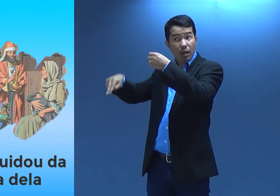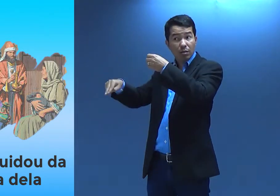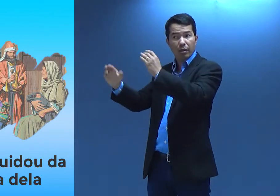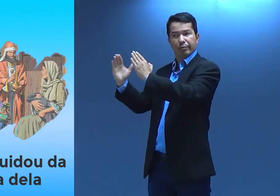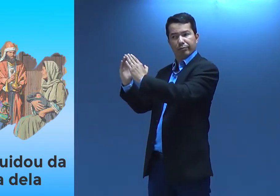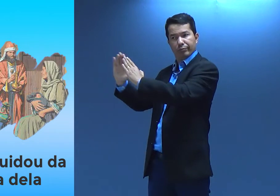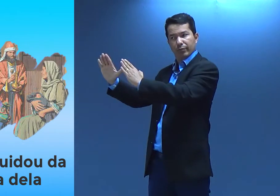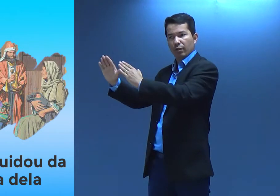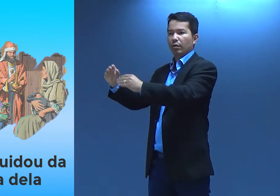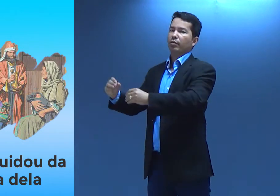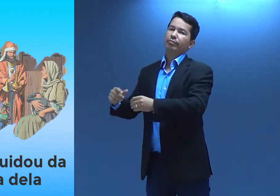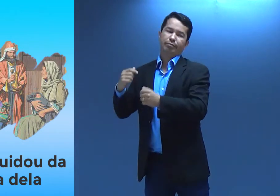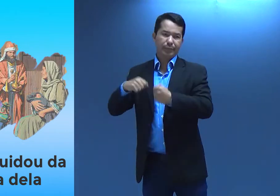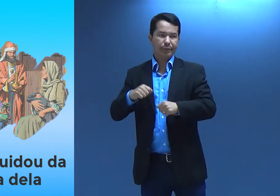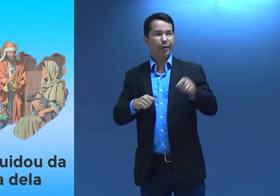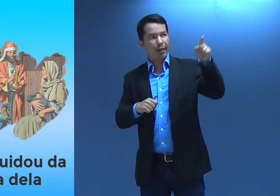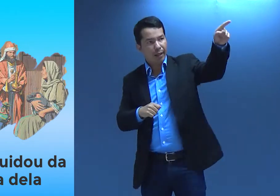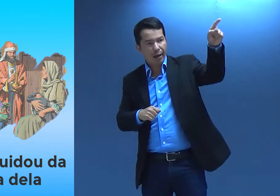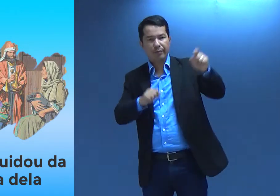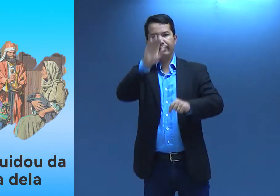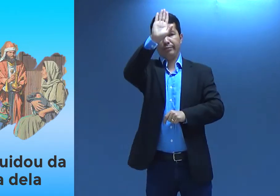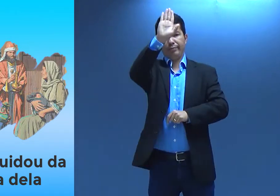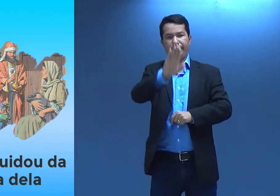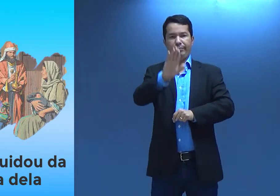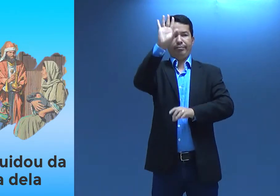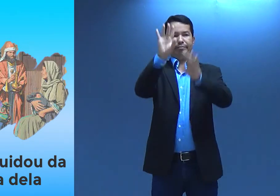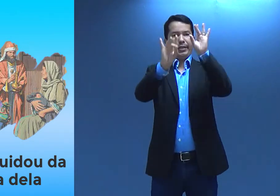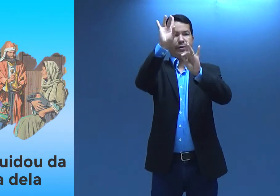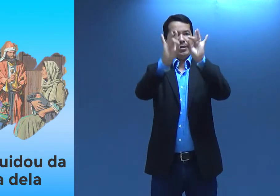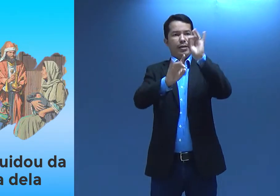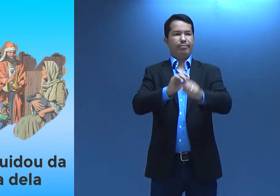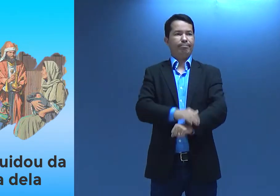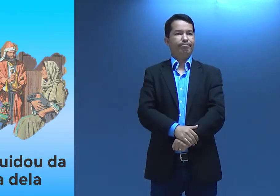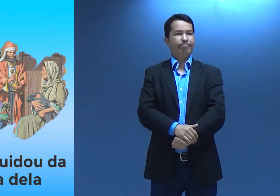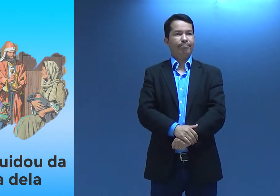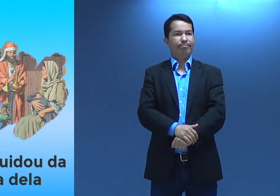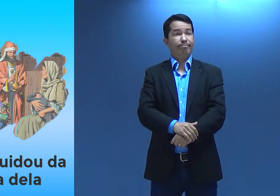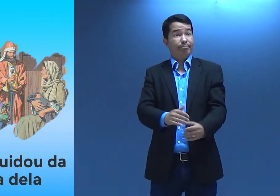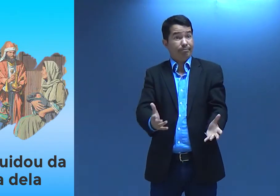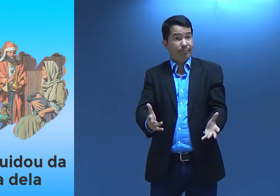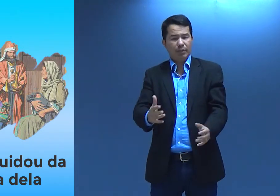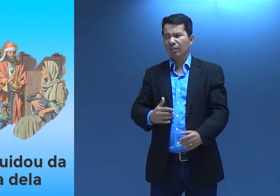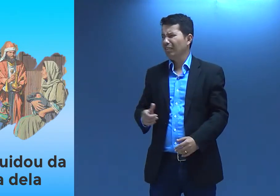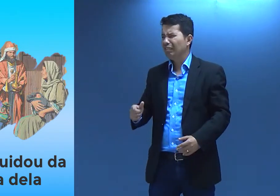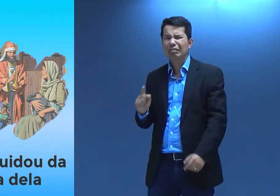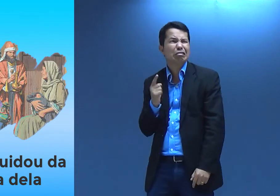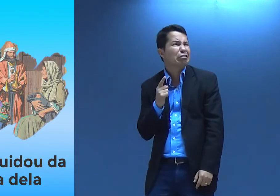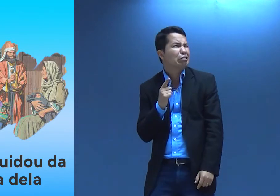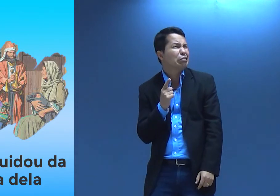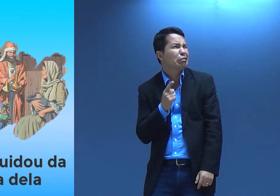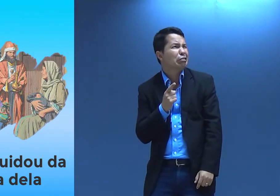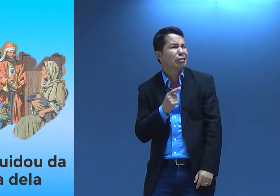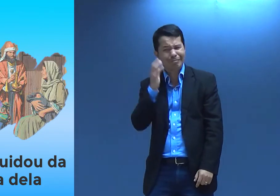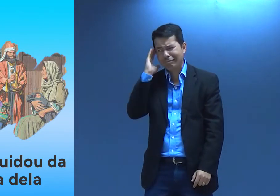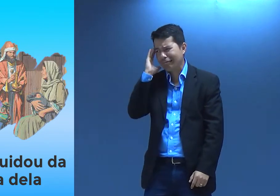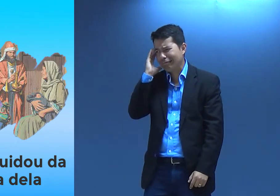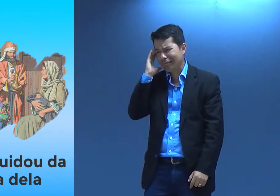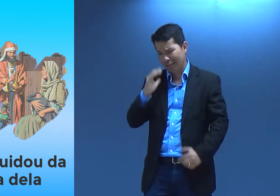Lembra de Nazaré? Então, o que que aconteceu? Ai, não precisava ir lá pra cidade de Belém. Ai, mas é tão longe.